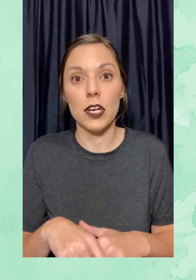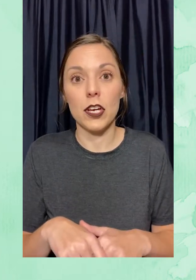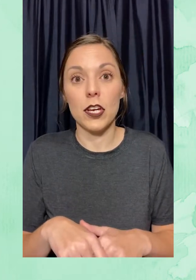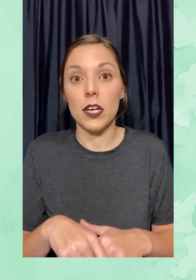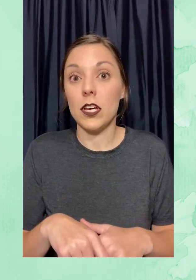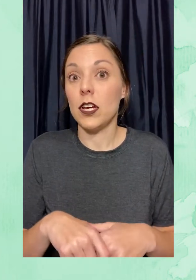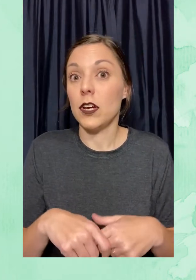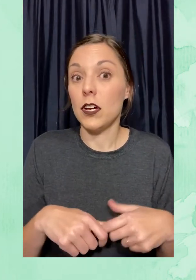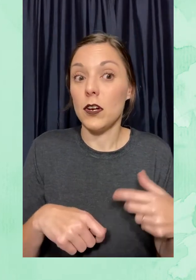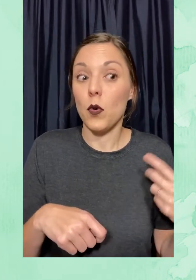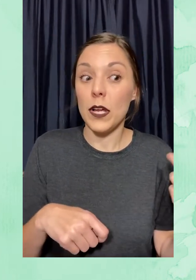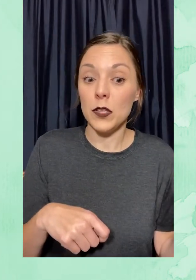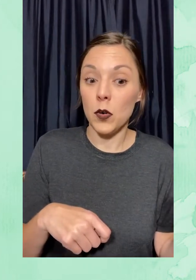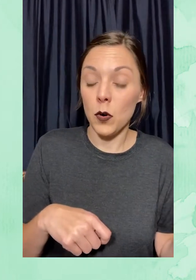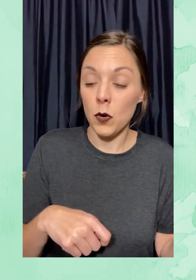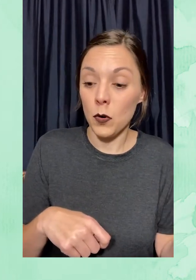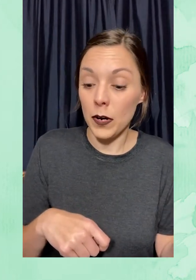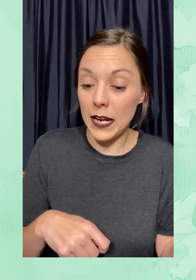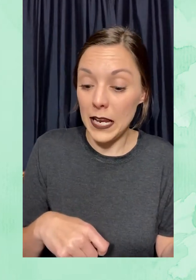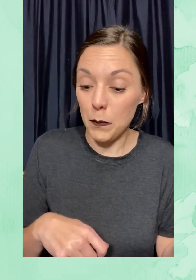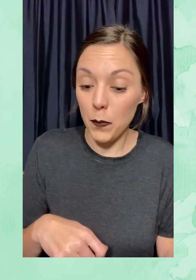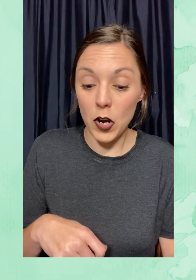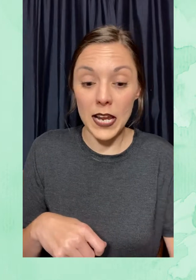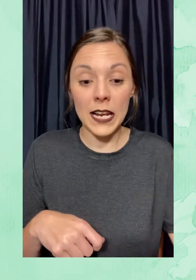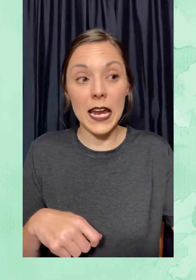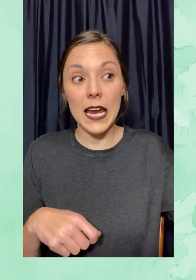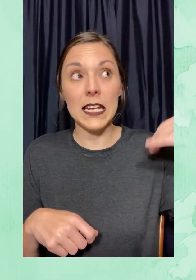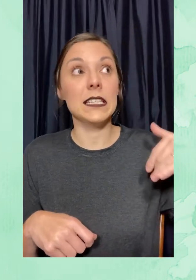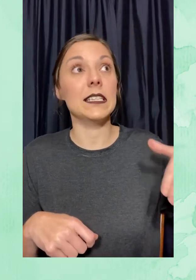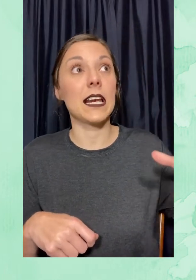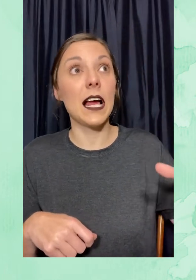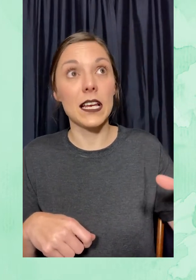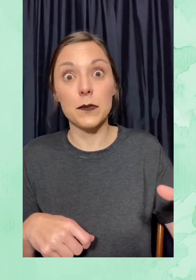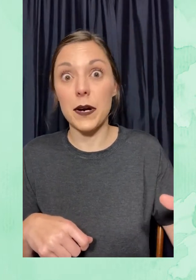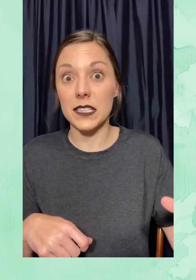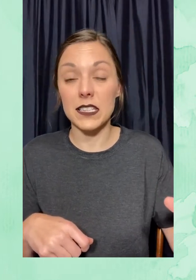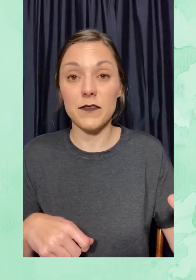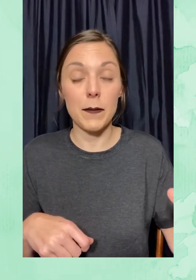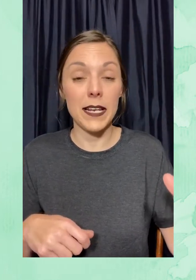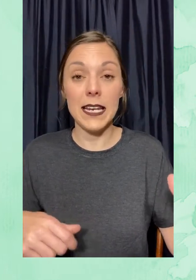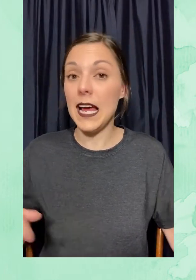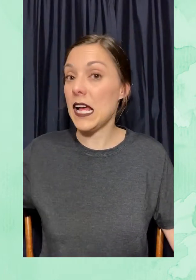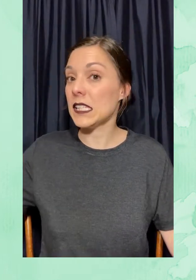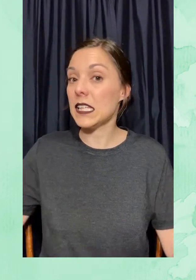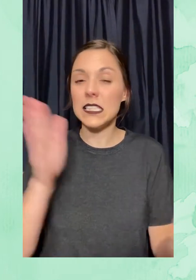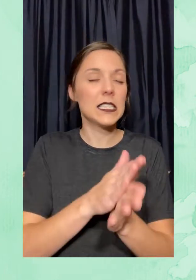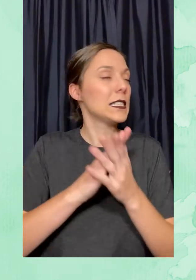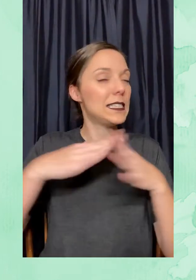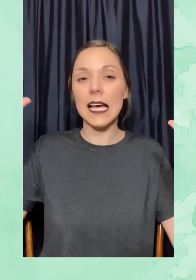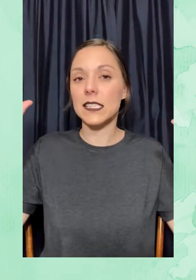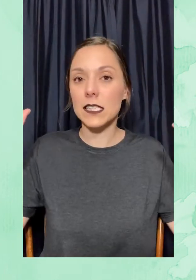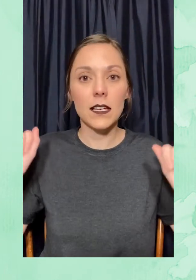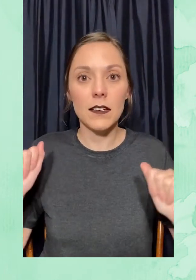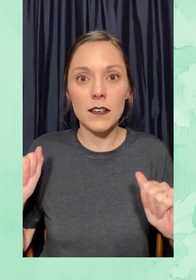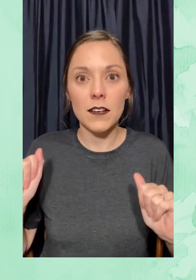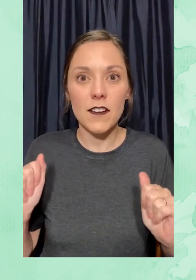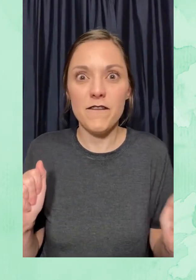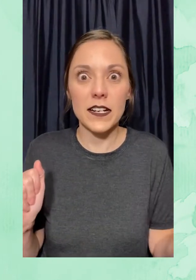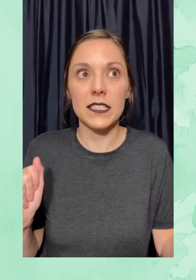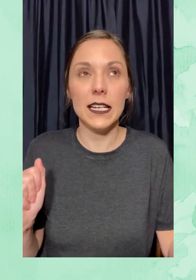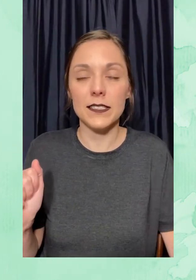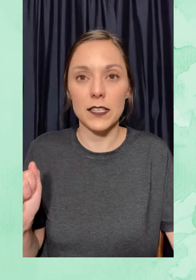Cuando el polen entra en las partes femeninas, ¡sas!